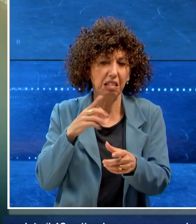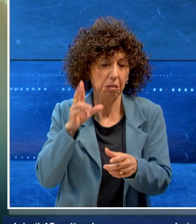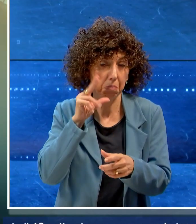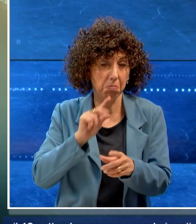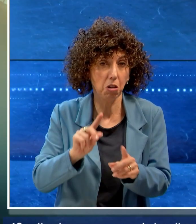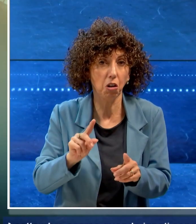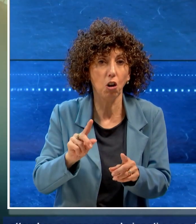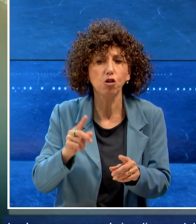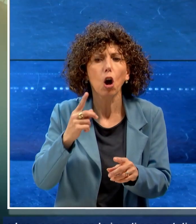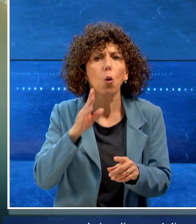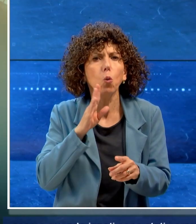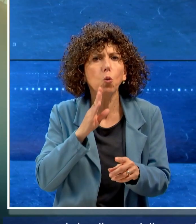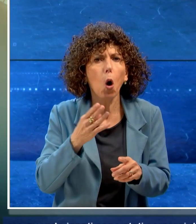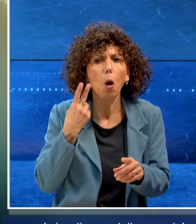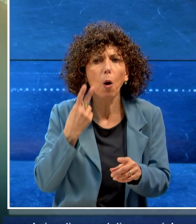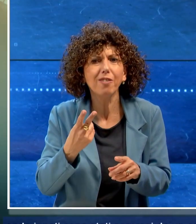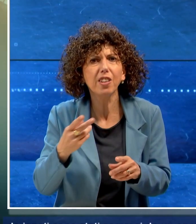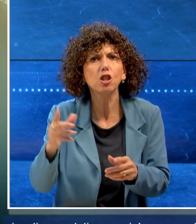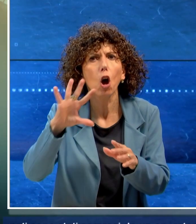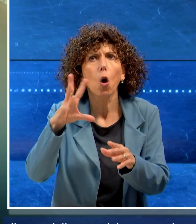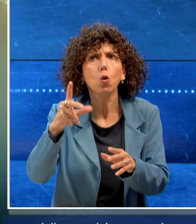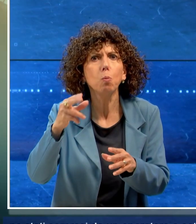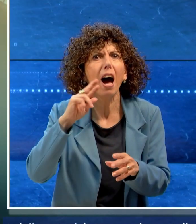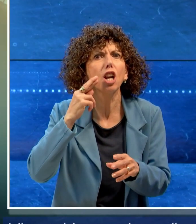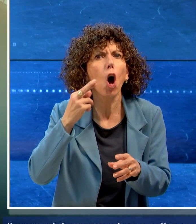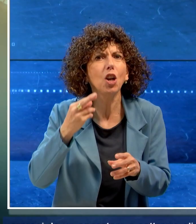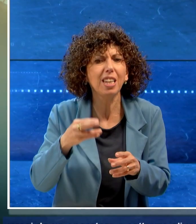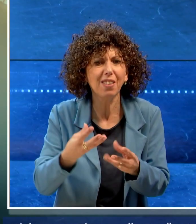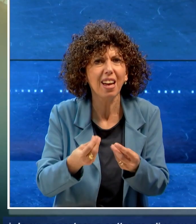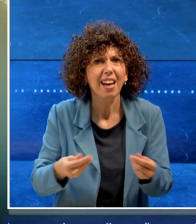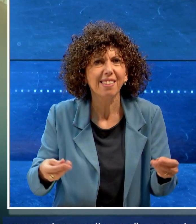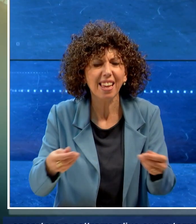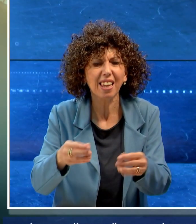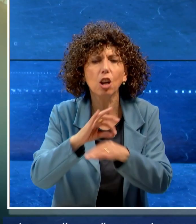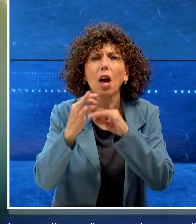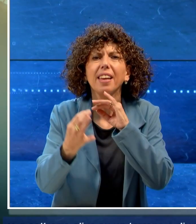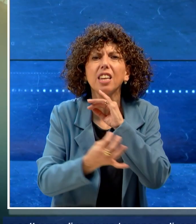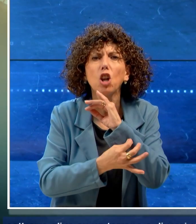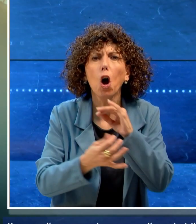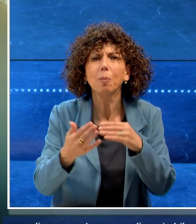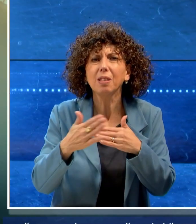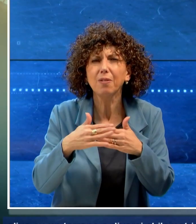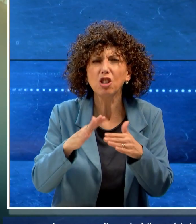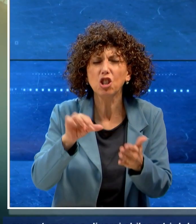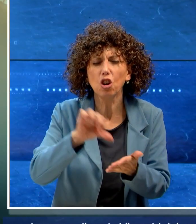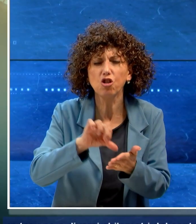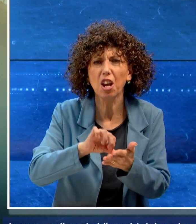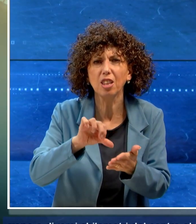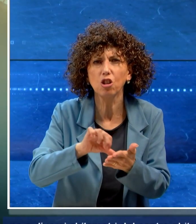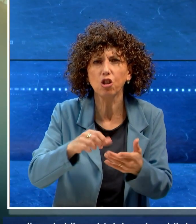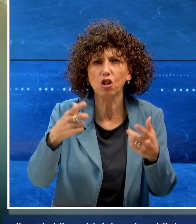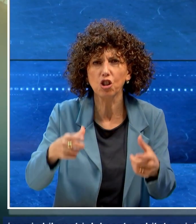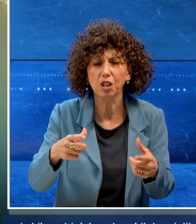sorpresi da un operatore a sottrarre orive su un terreno a diversi chilometri dal centro abitato